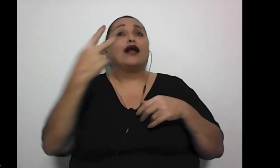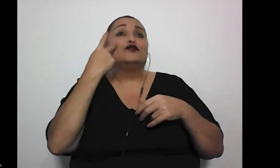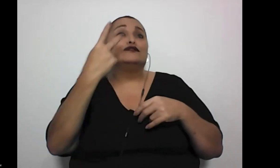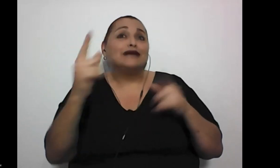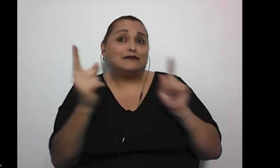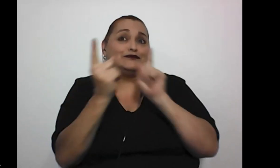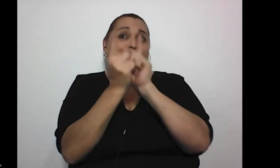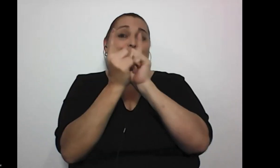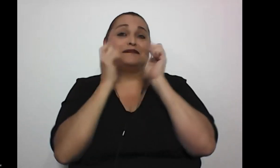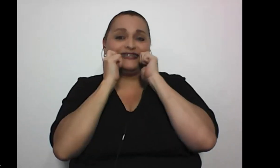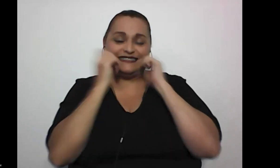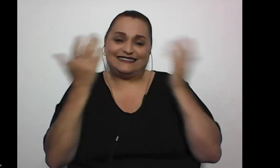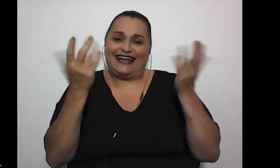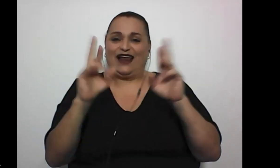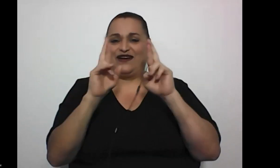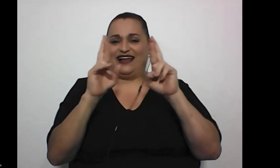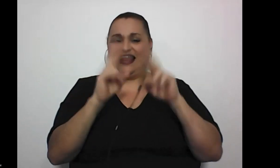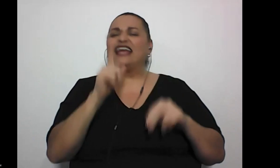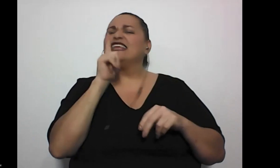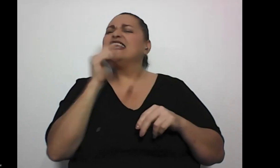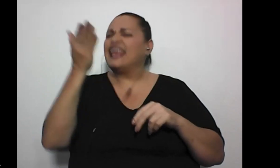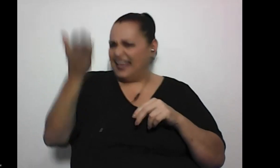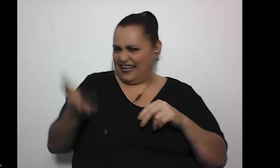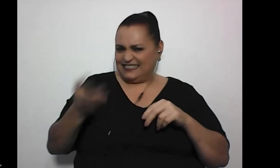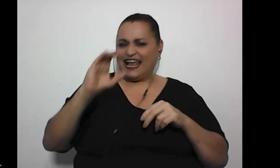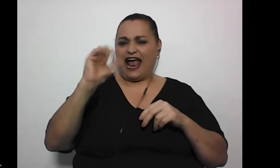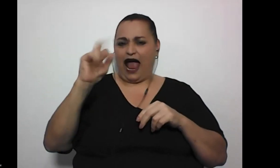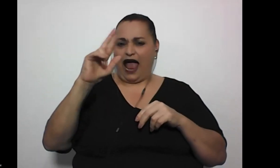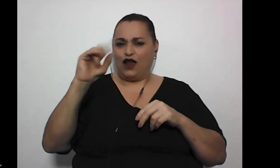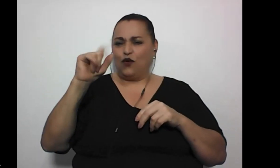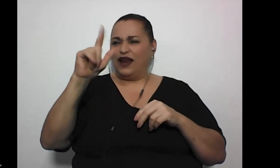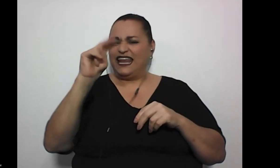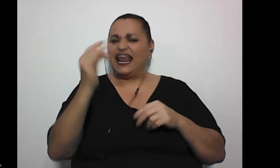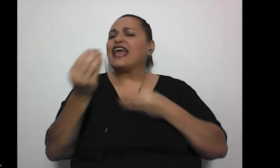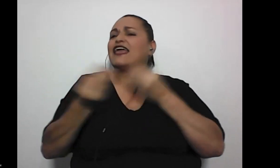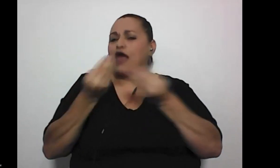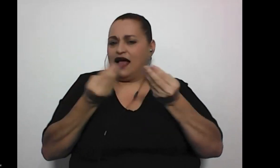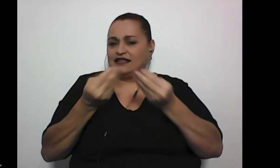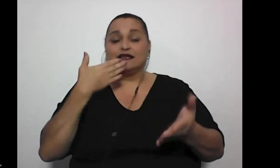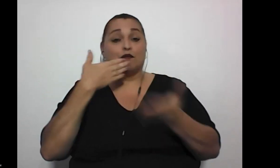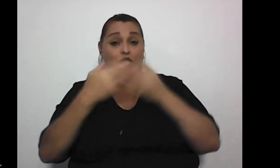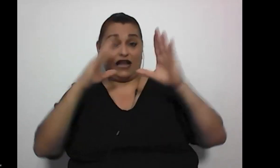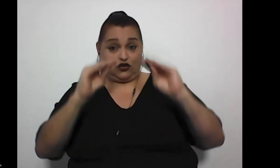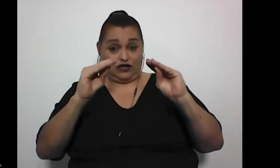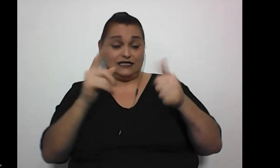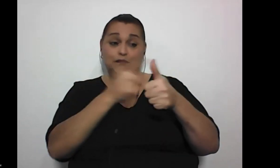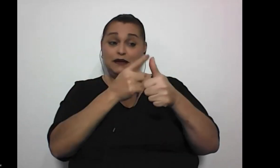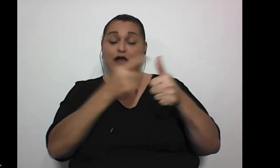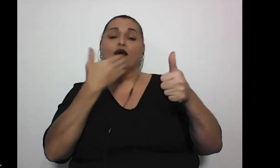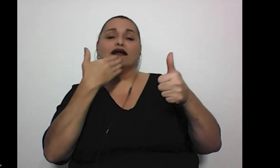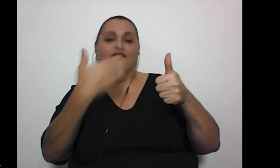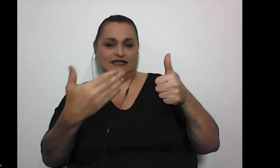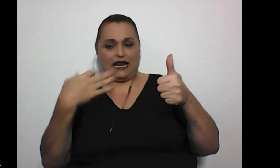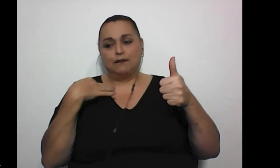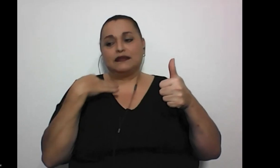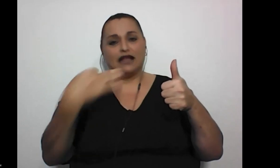presencial. ¿Quién es Carolina y qué hace? Buenas noches, en primer lugar, bueno, agradecerles muchísimo la